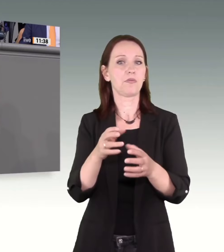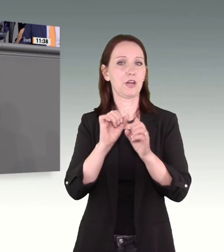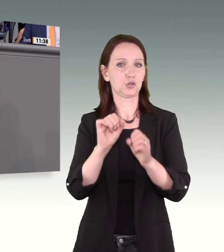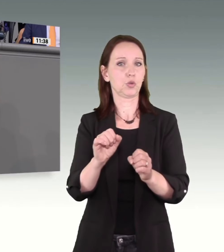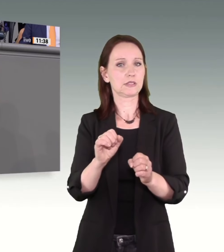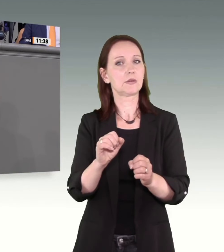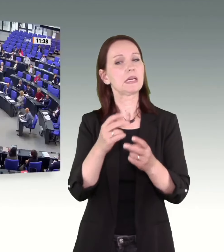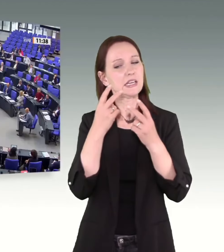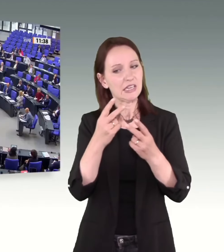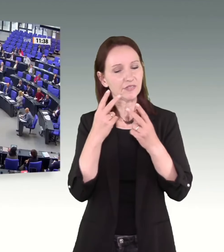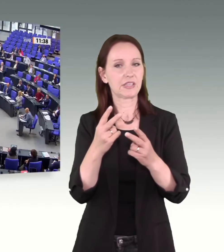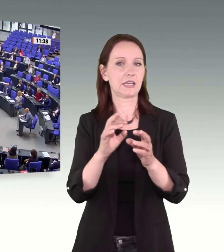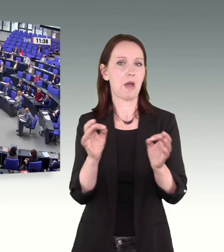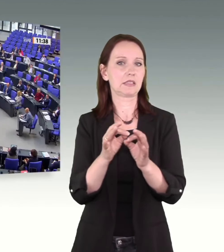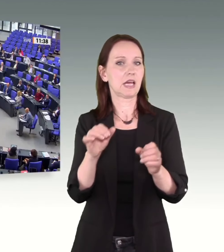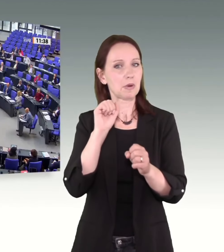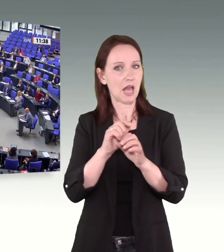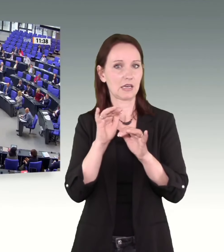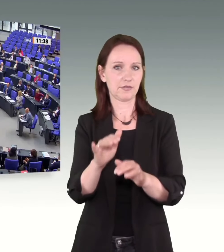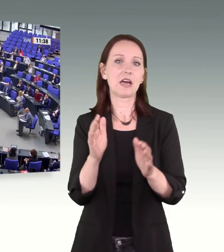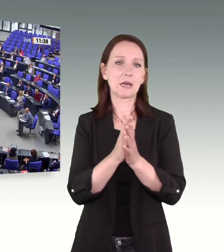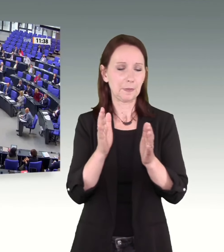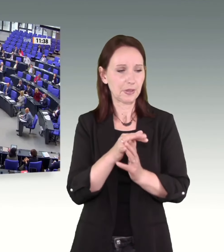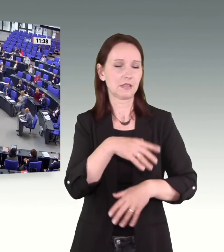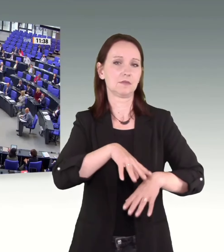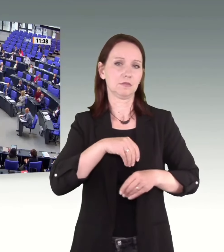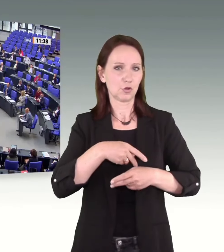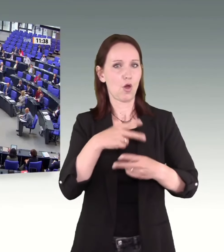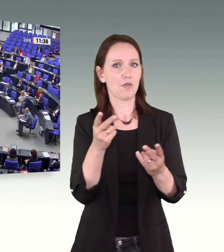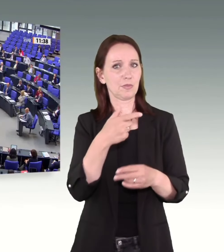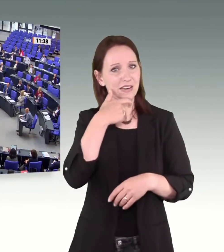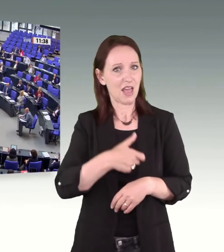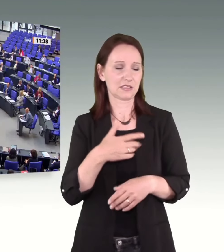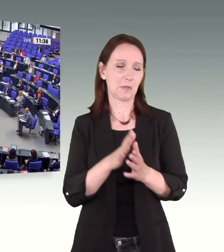erforderlich sind. Nehmen Sie die große Ernsthaftigkeit an, mit der wir die Debatte führen.